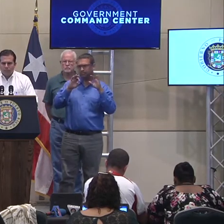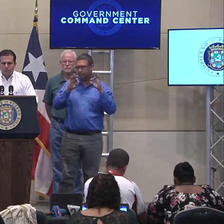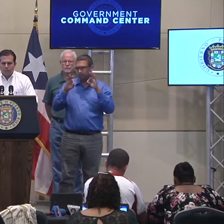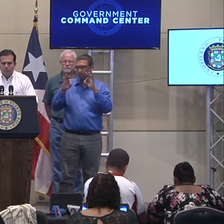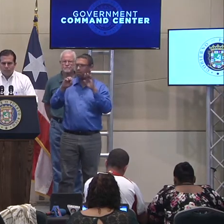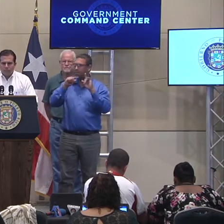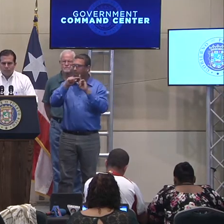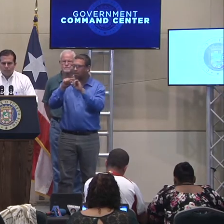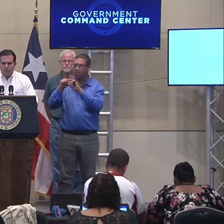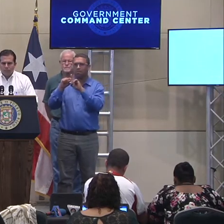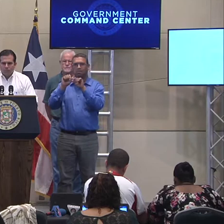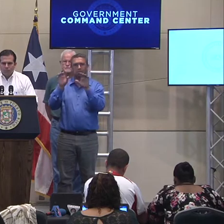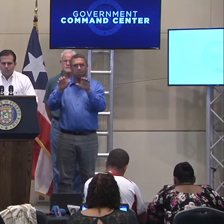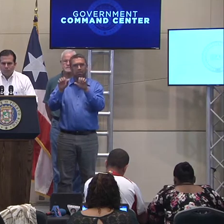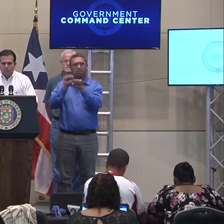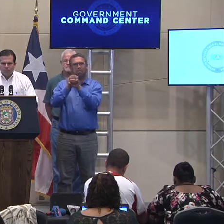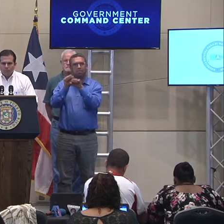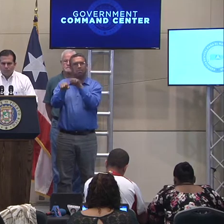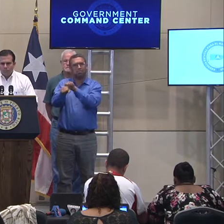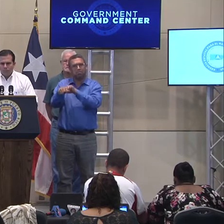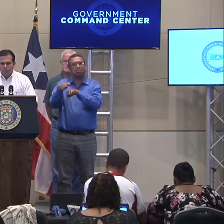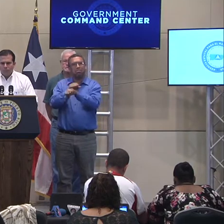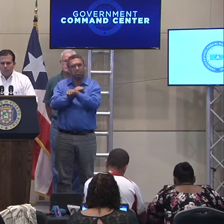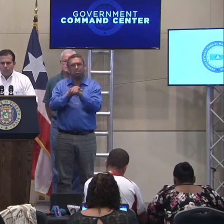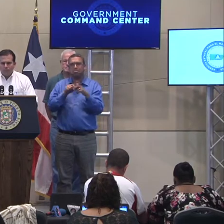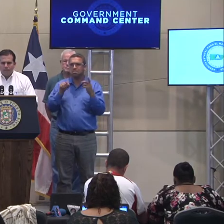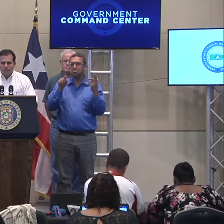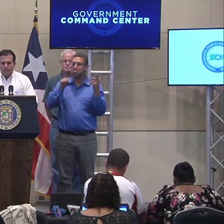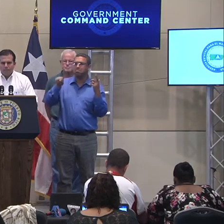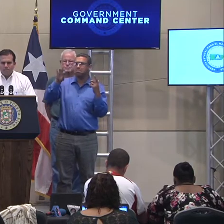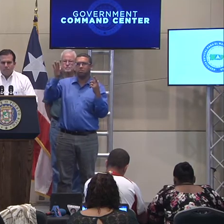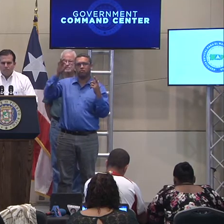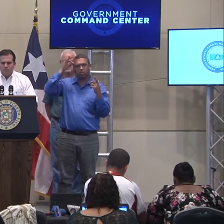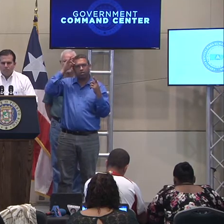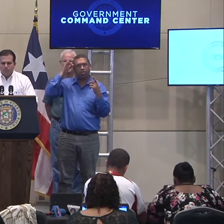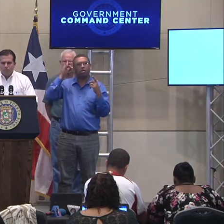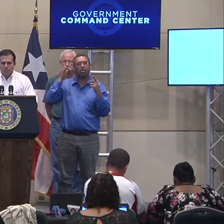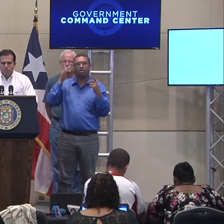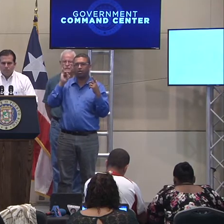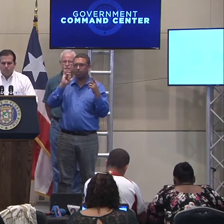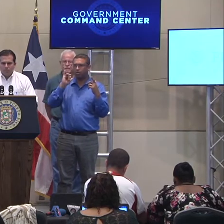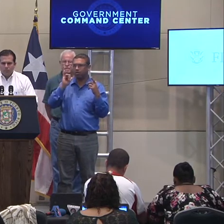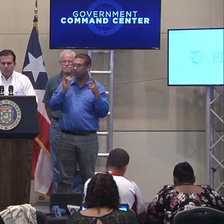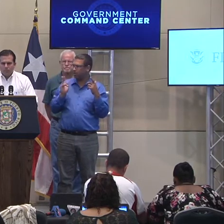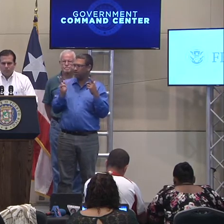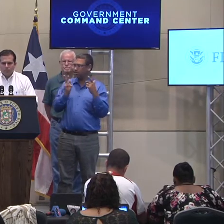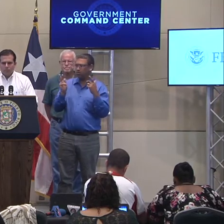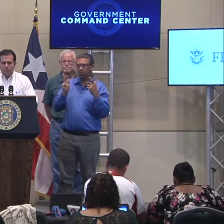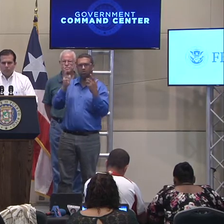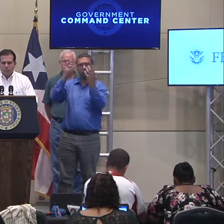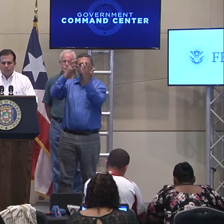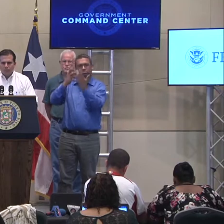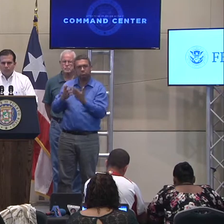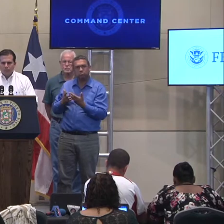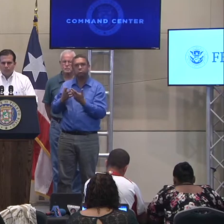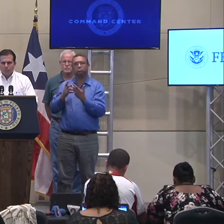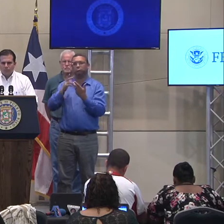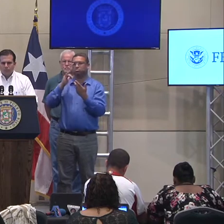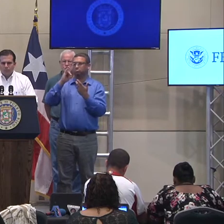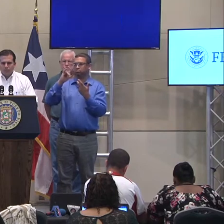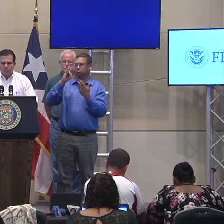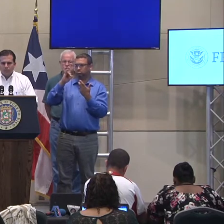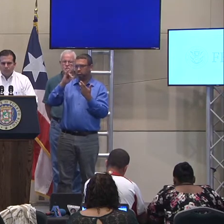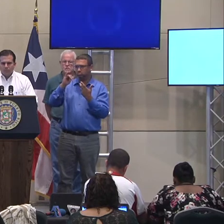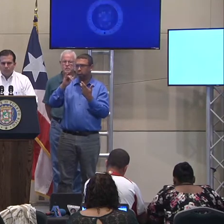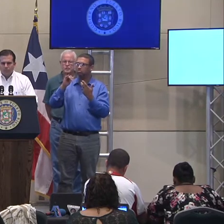porque ven que esto está en movimiento, porque las agencias federales están actuando a petición de usted como líder principal del país y que las